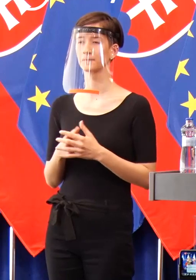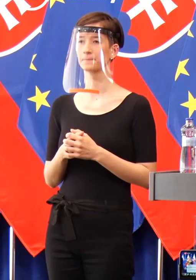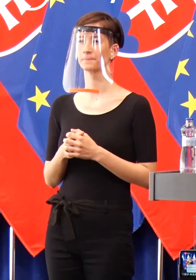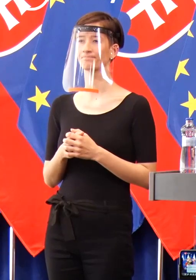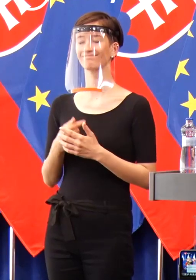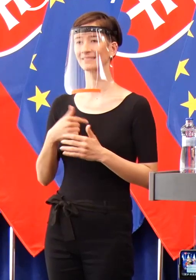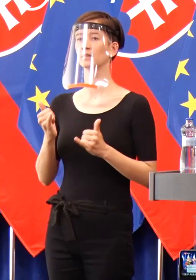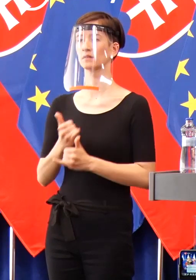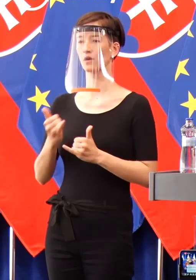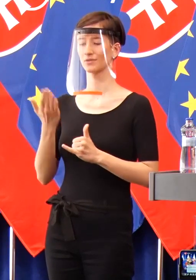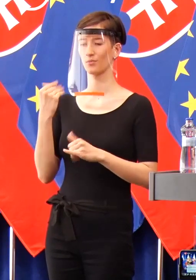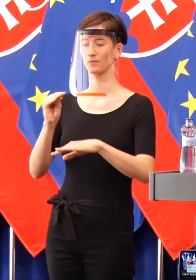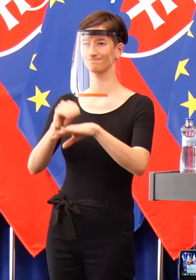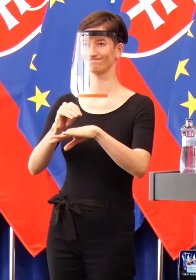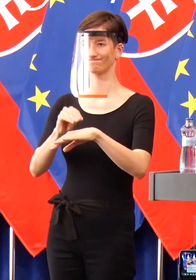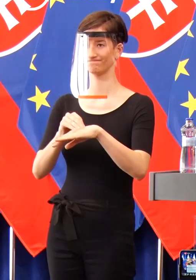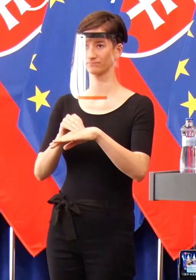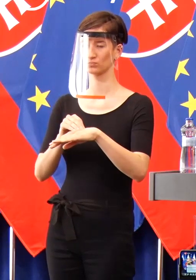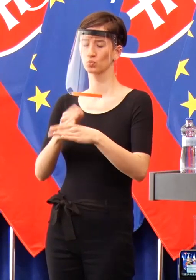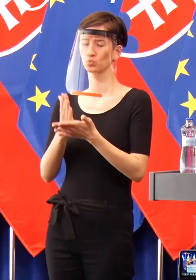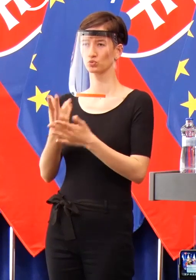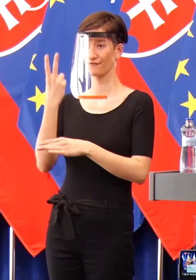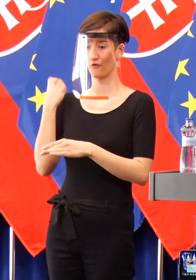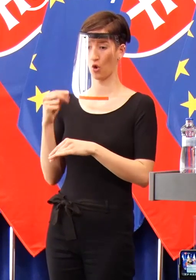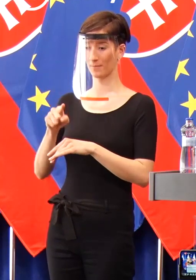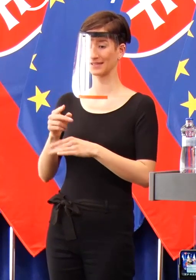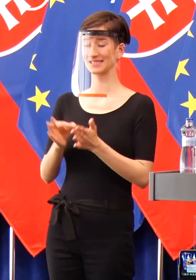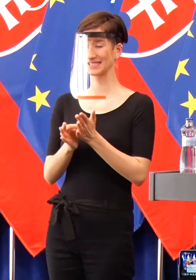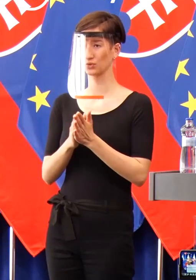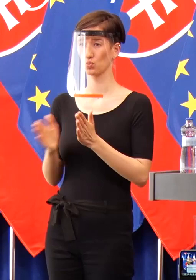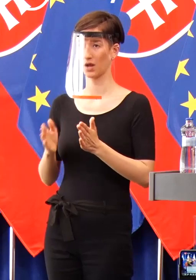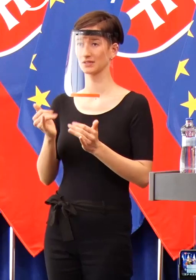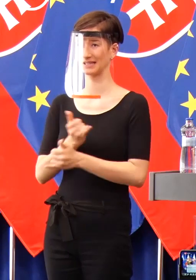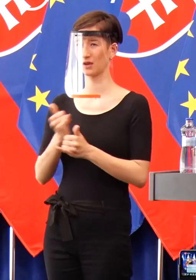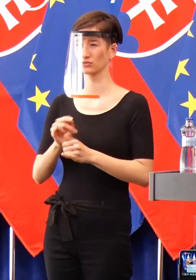Upozorňali sme na to, že táto situácia môže byť reálna a stála sa skutočnosťou.